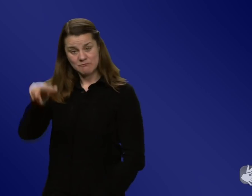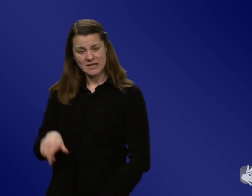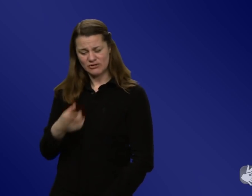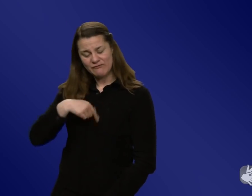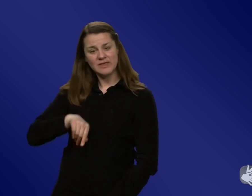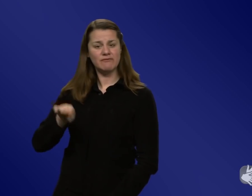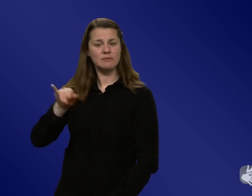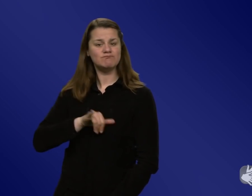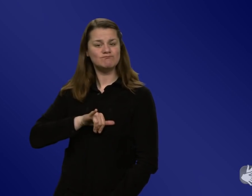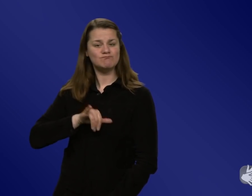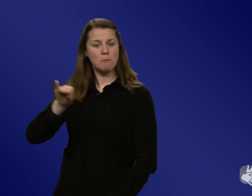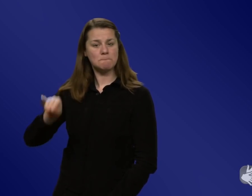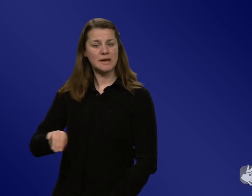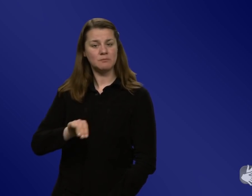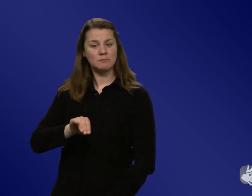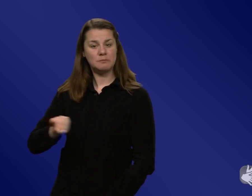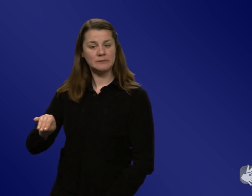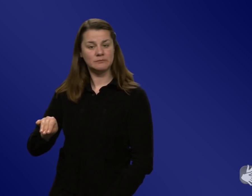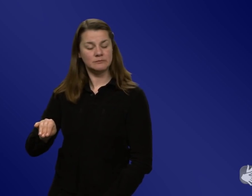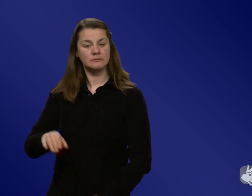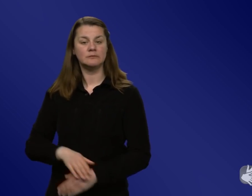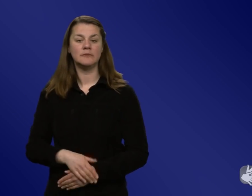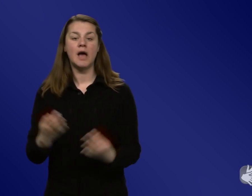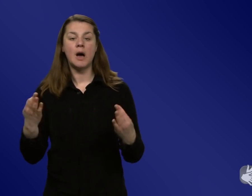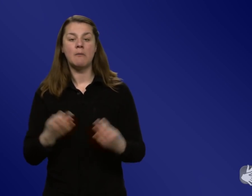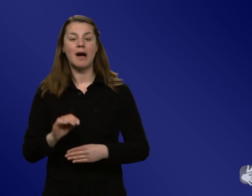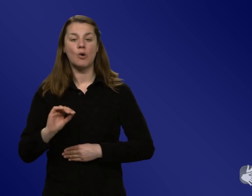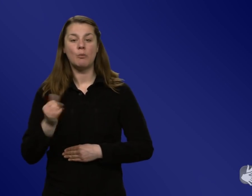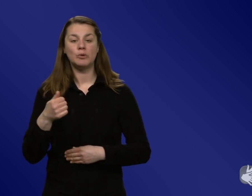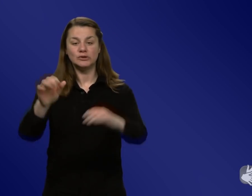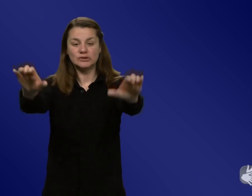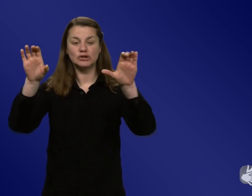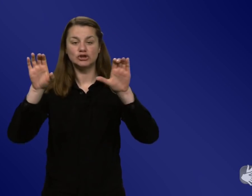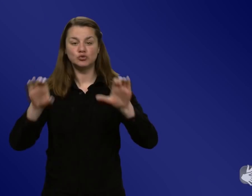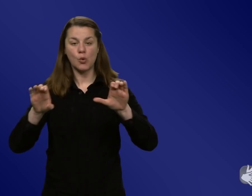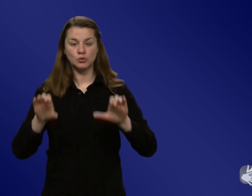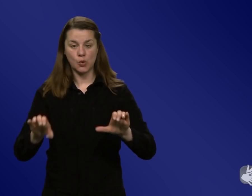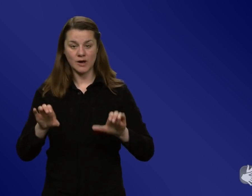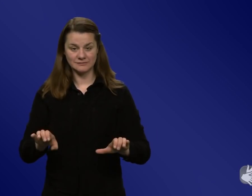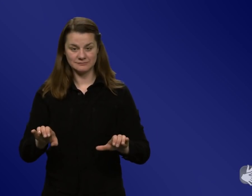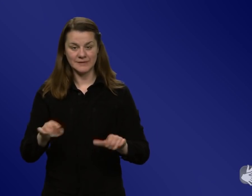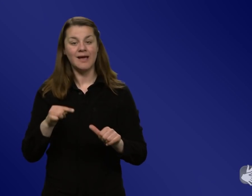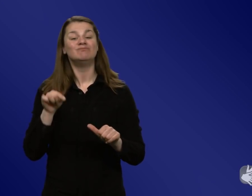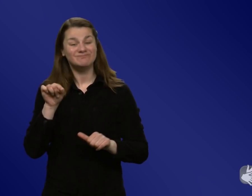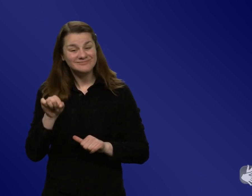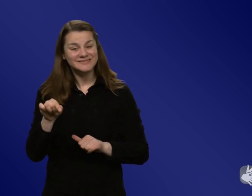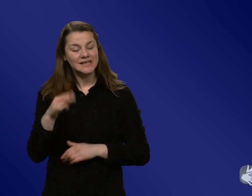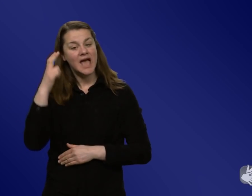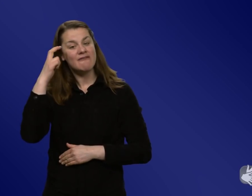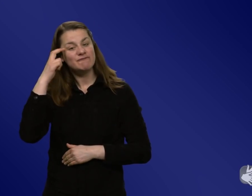dafür brauchen wir Strukturen, die wissenschaftsbasiert kommunizieren. Also die sowohl, wo die